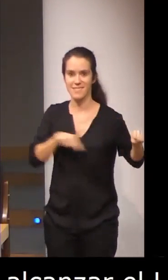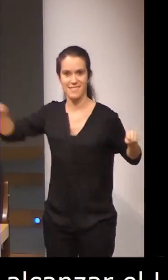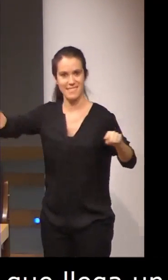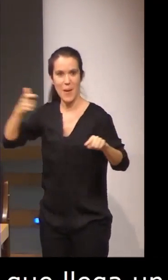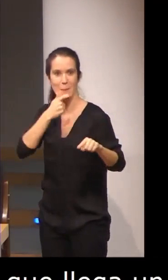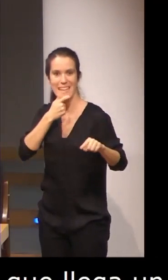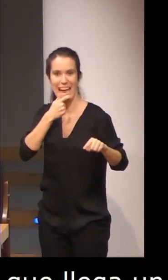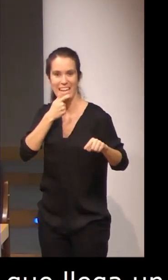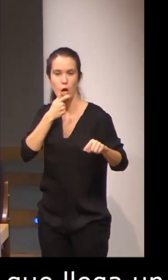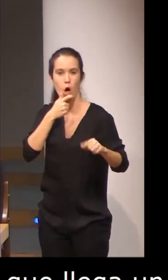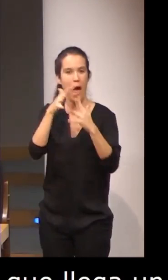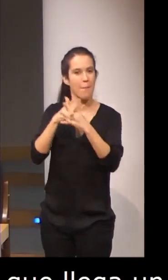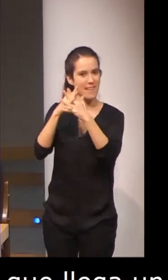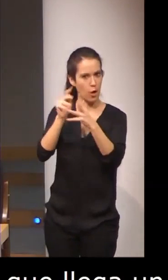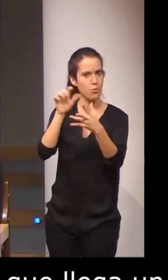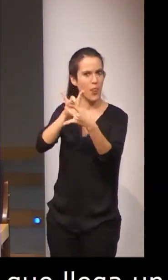lengua de signo americana.